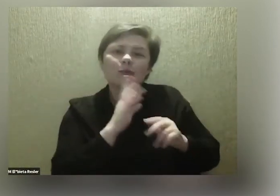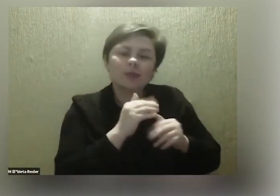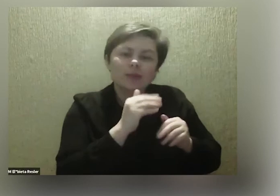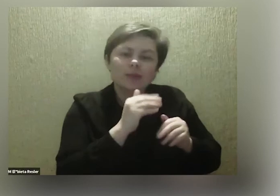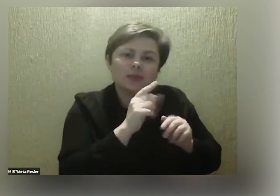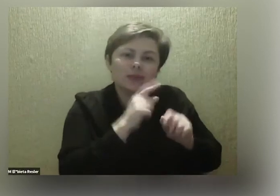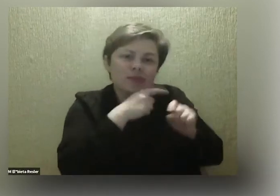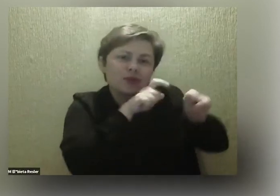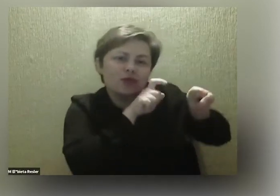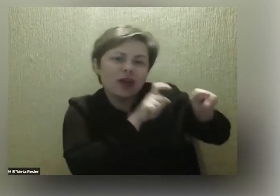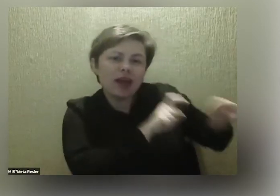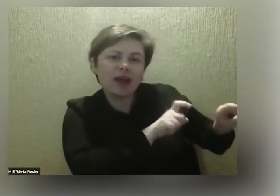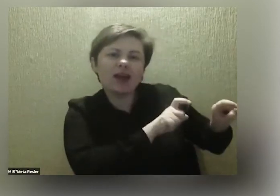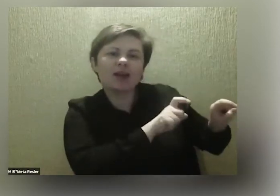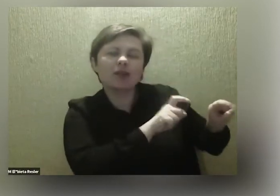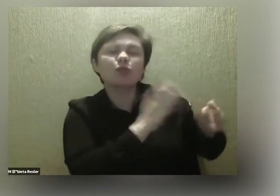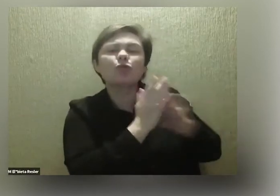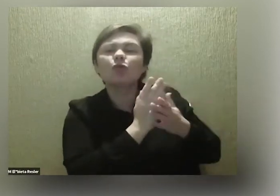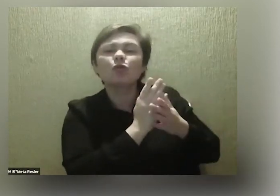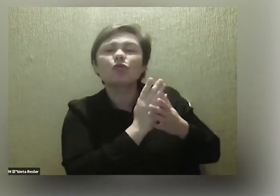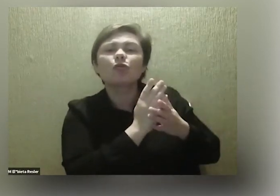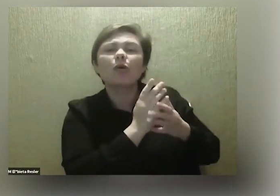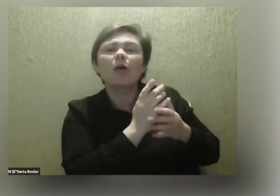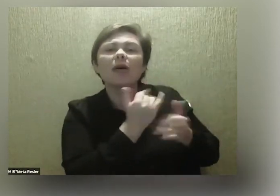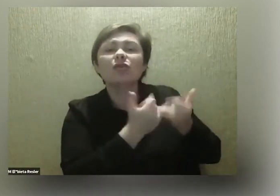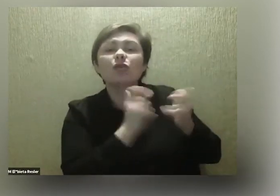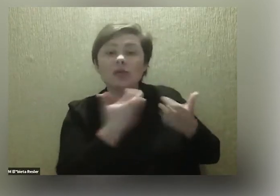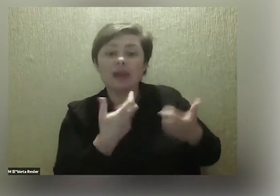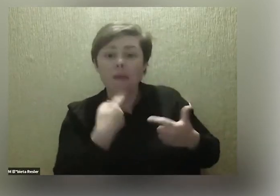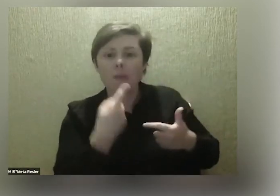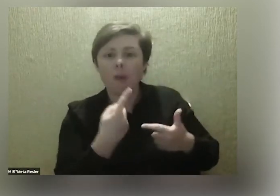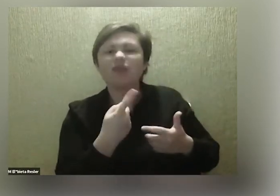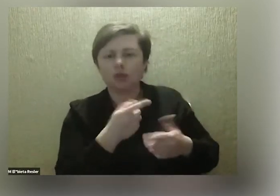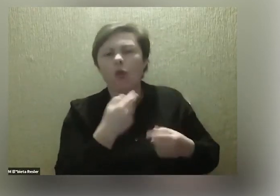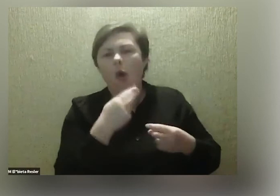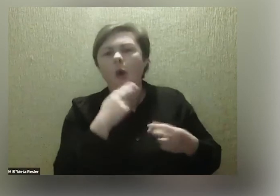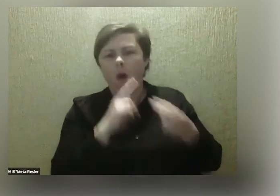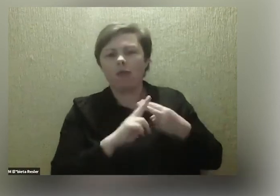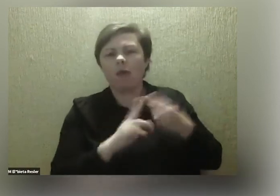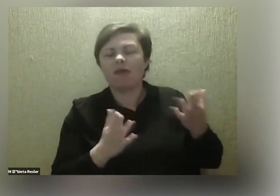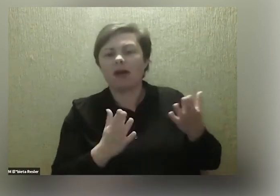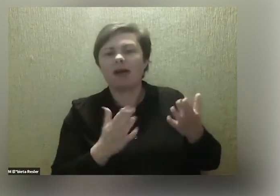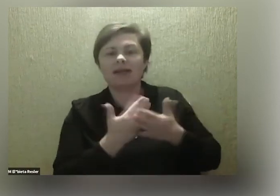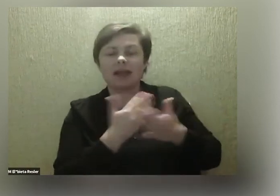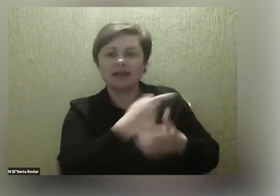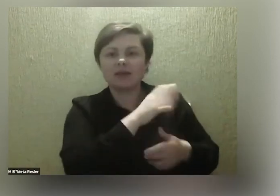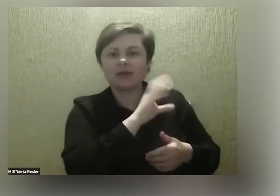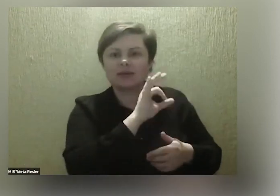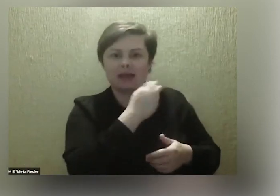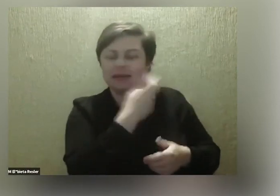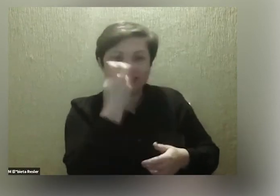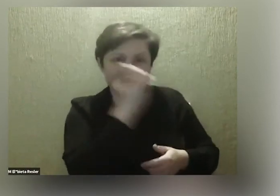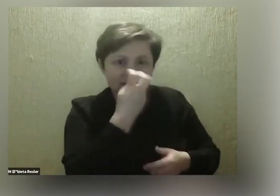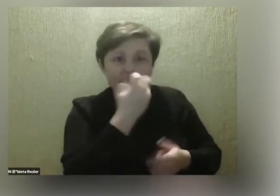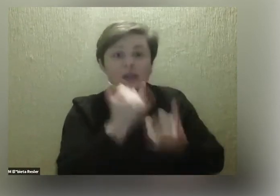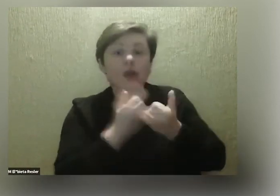odzywa się tylko wtedy, kiedy rzeczywiście ma coś do powiedzenia. I to mnie w Sandrze urzekło, bo kiedy rzeczywiście